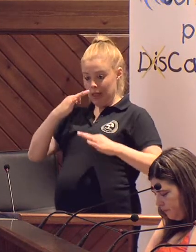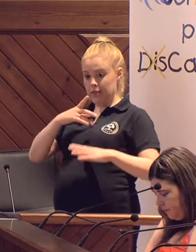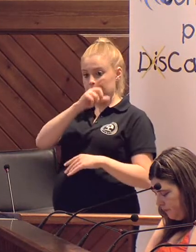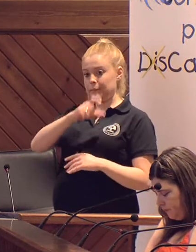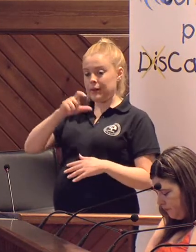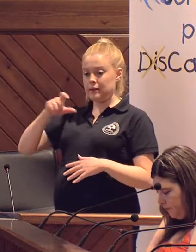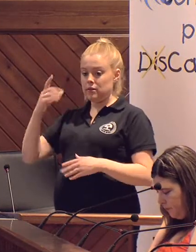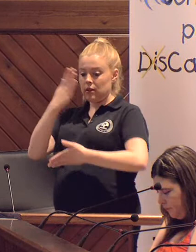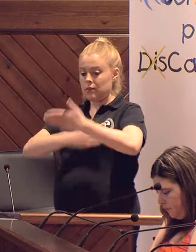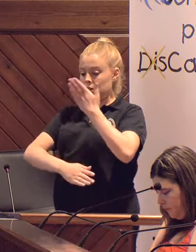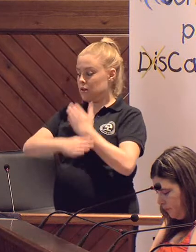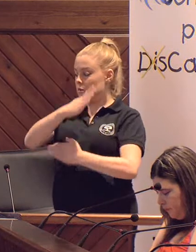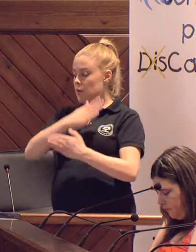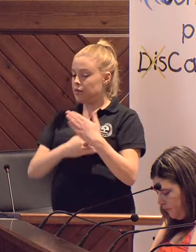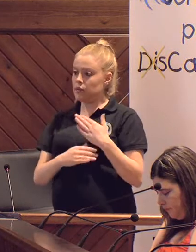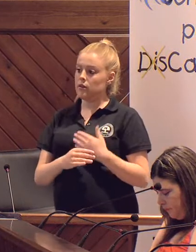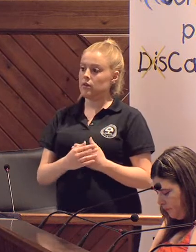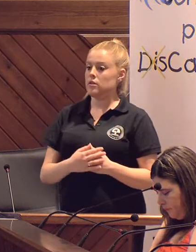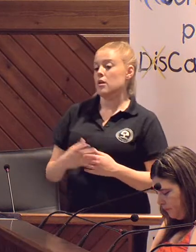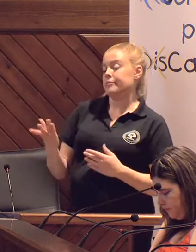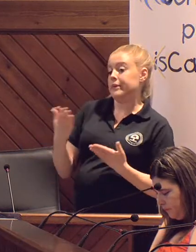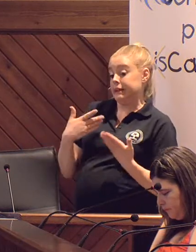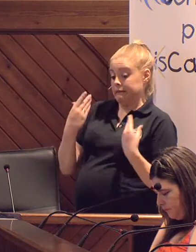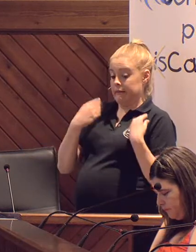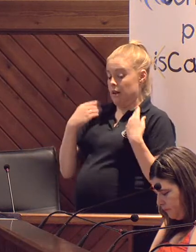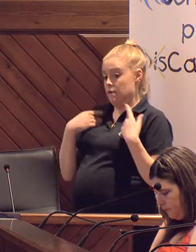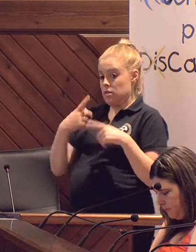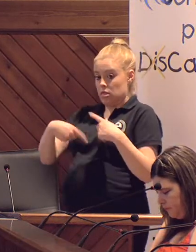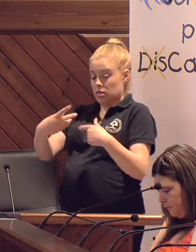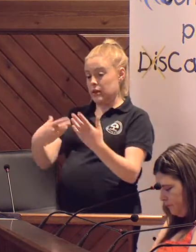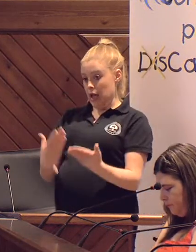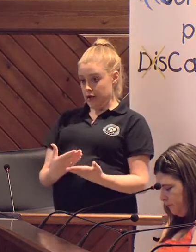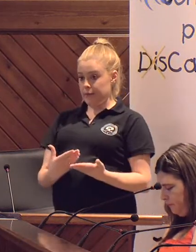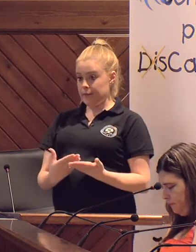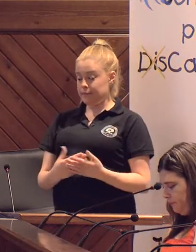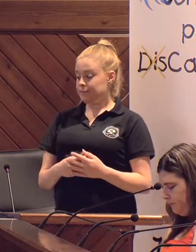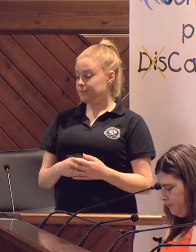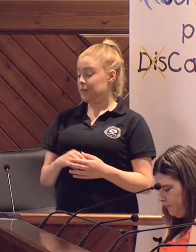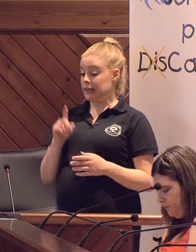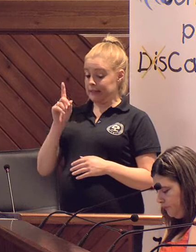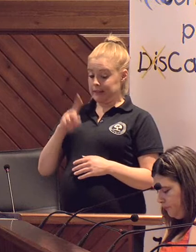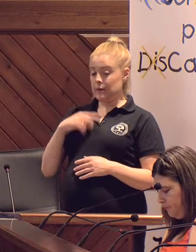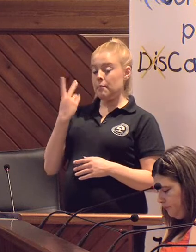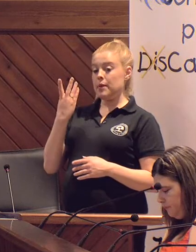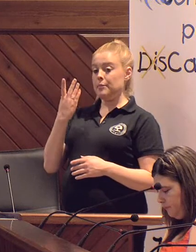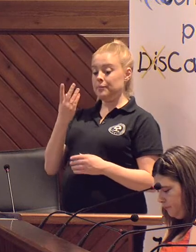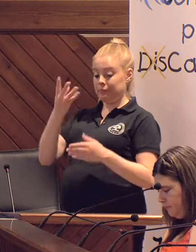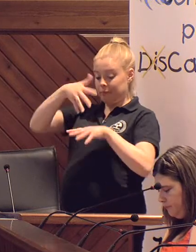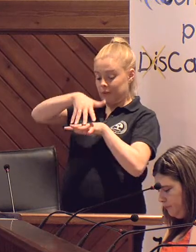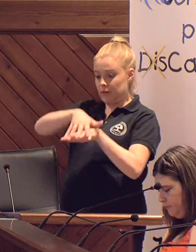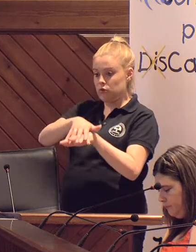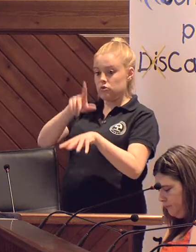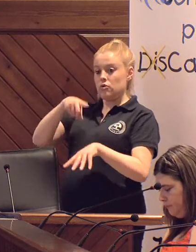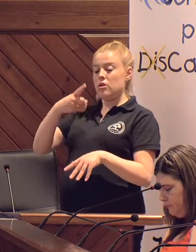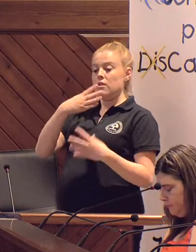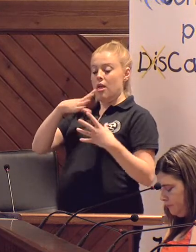las personas con discapacidad en el desenvolvimiento diario, así como favorecer la inclusión y